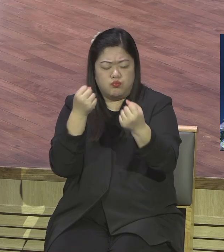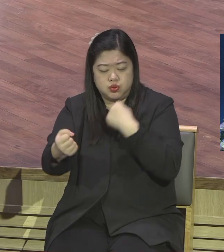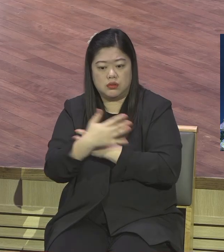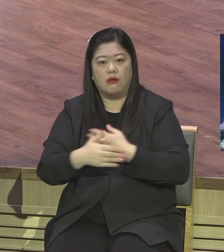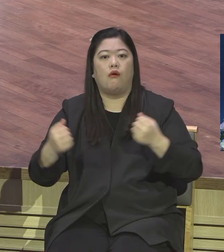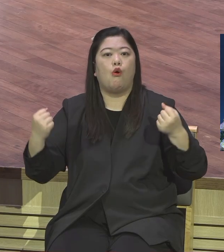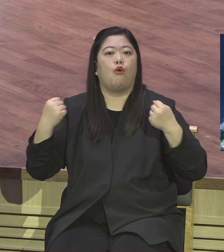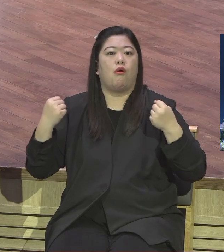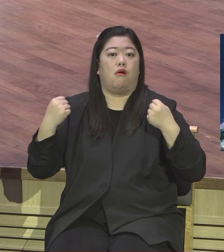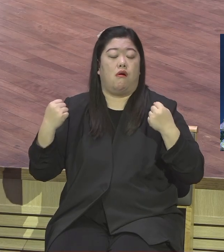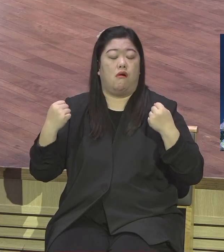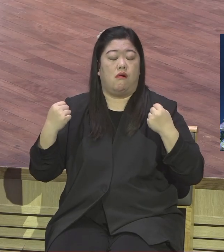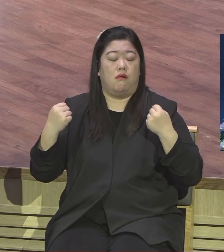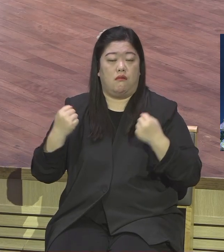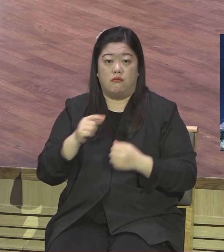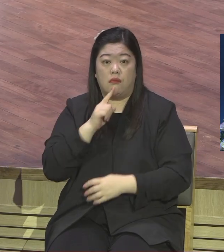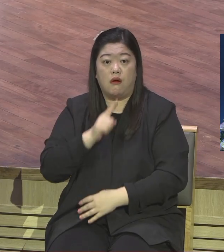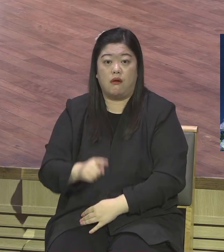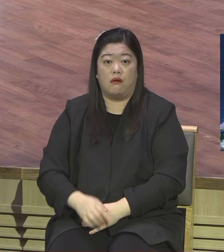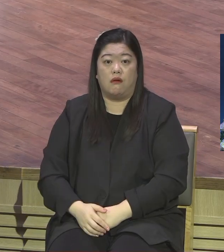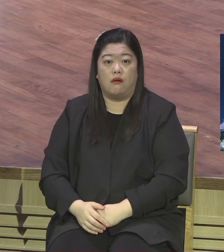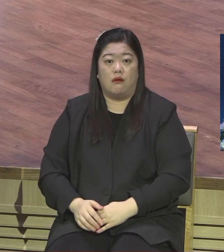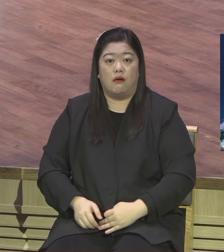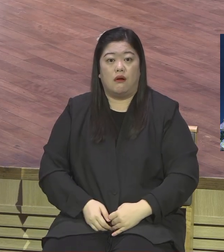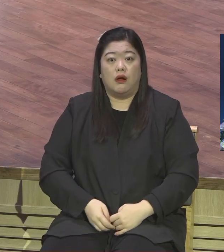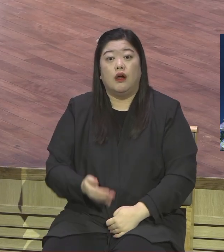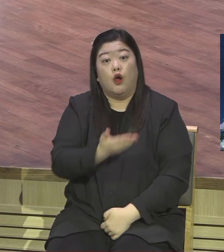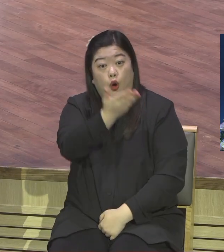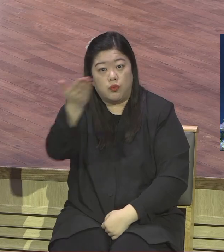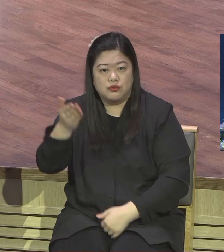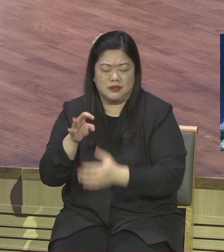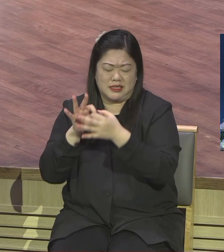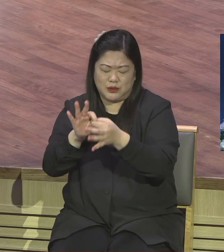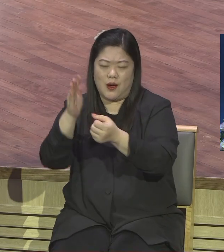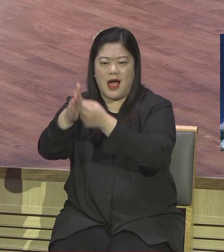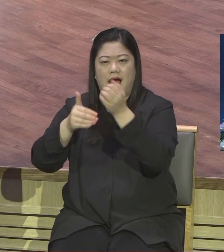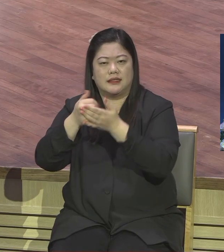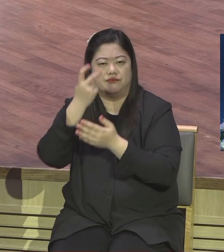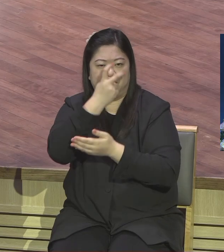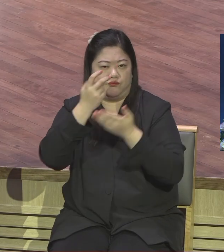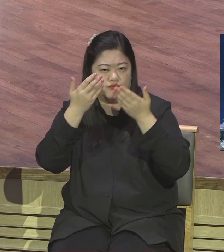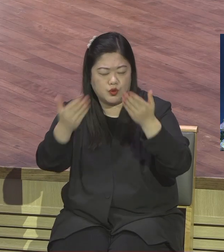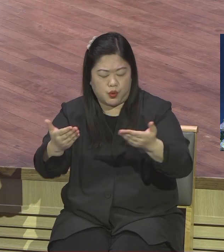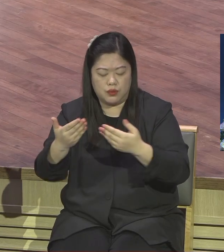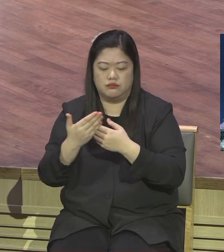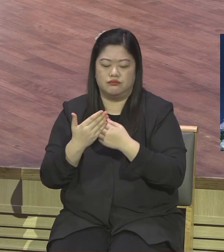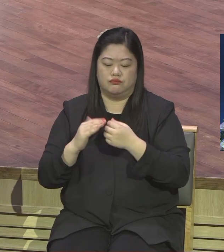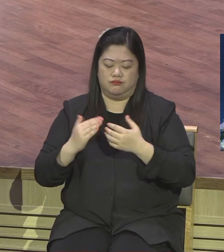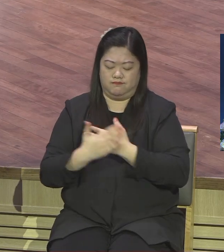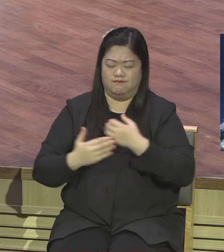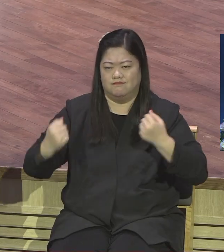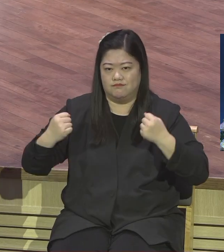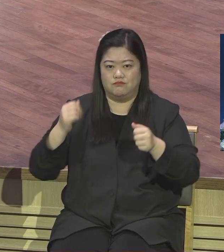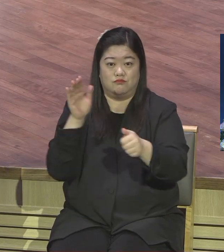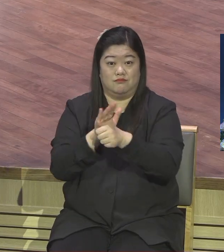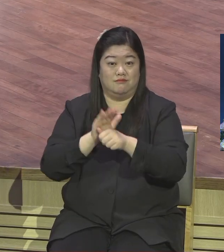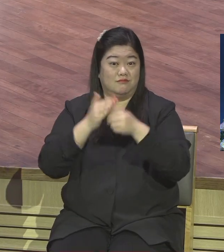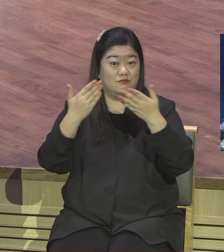싸우면 육신은 하나님께서 보호하시길 믿으시기 바랍니다 지켜주신다 그걸 저거 체험하고 있는 거예요 그래서